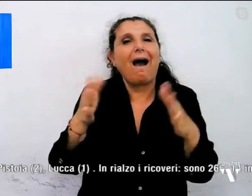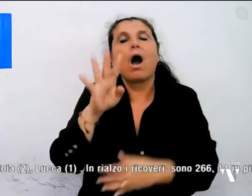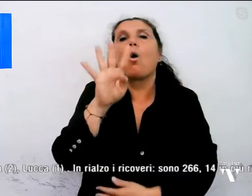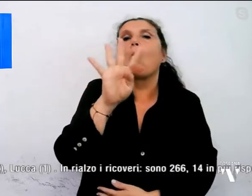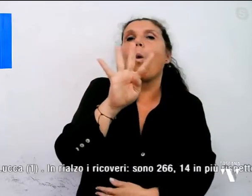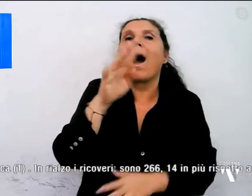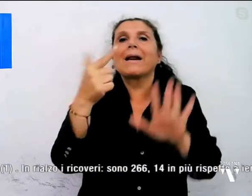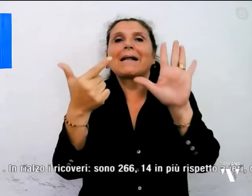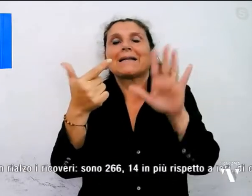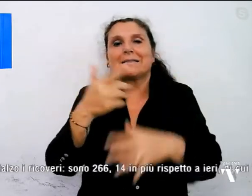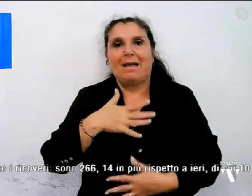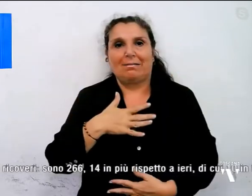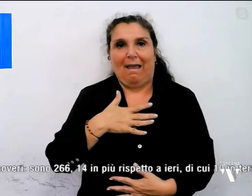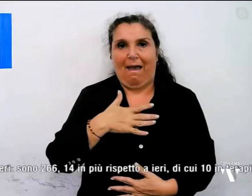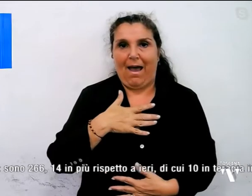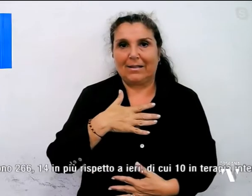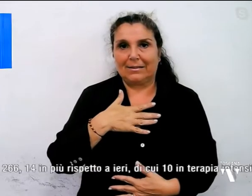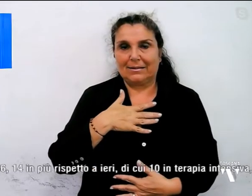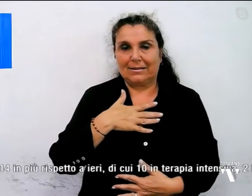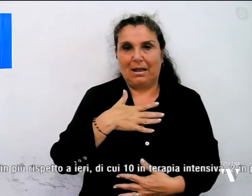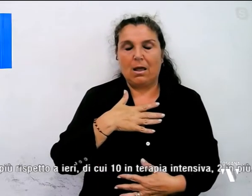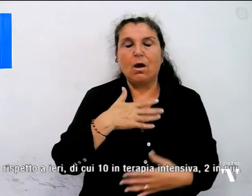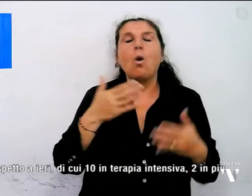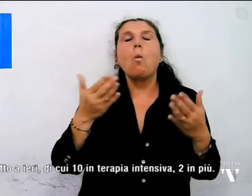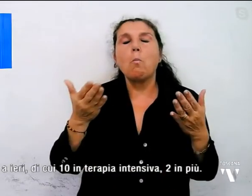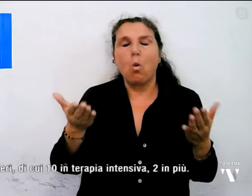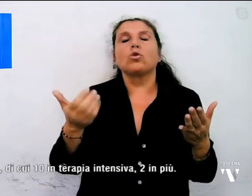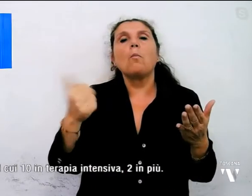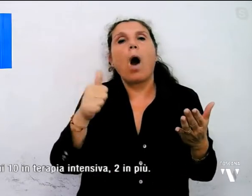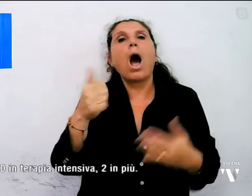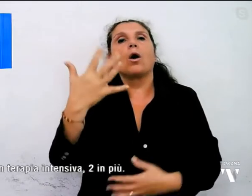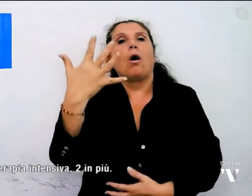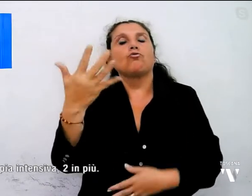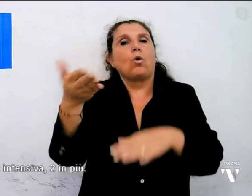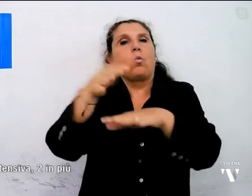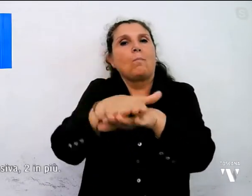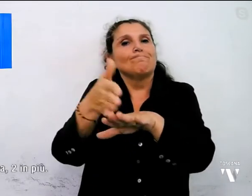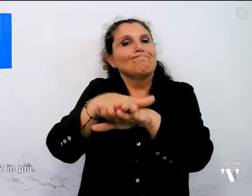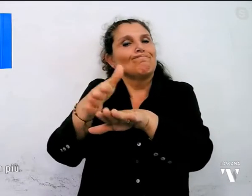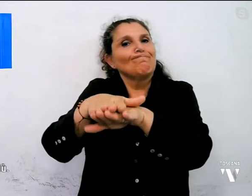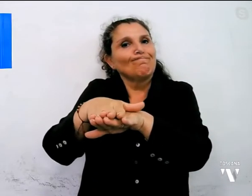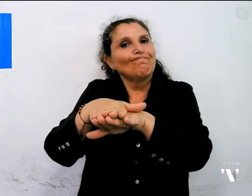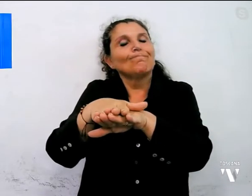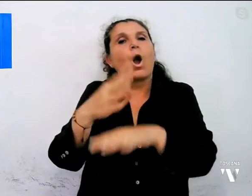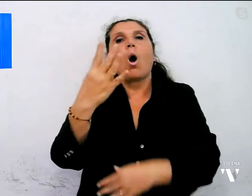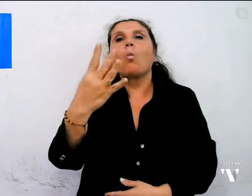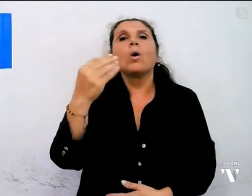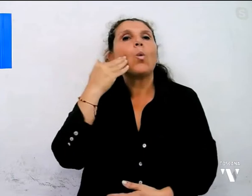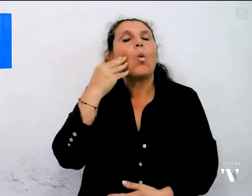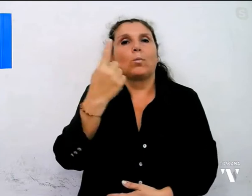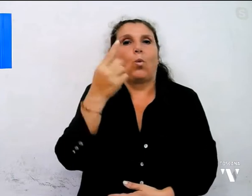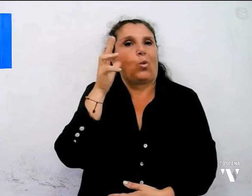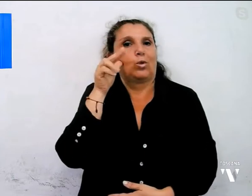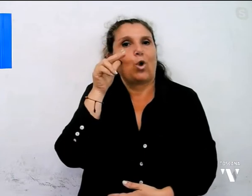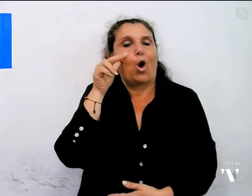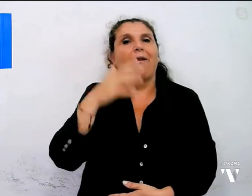anni. Purtroppo si contano altri 5 decessi, sono 4 uomini e una donna, l